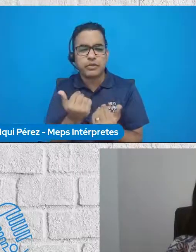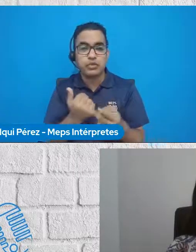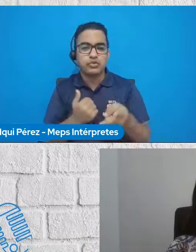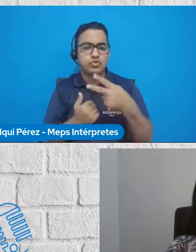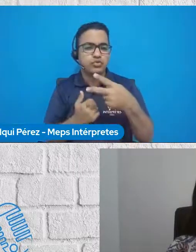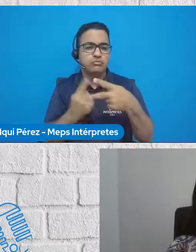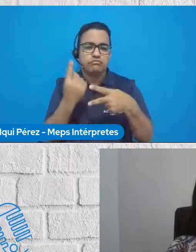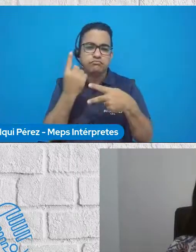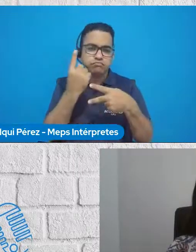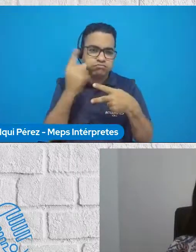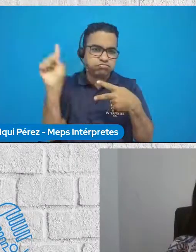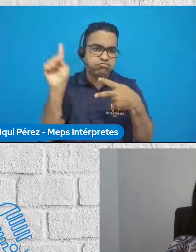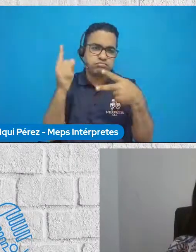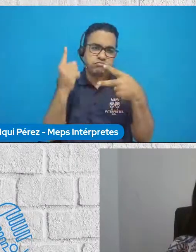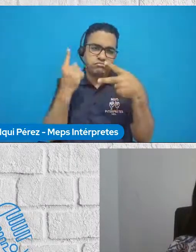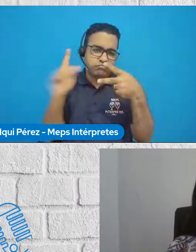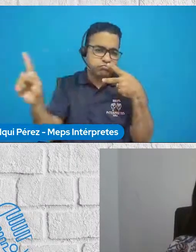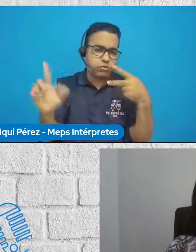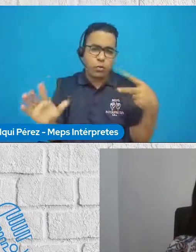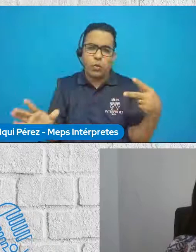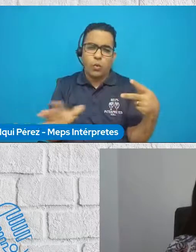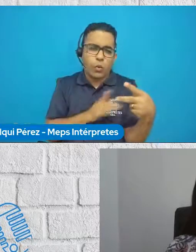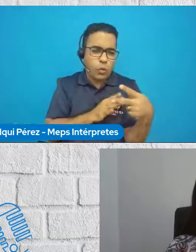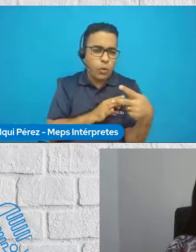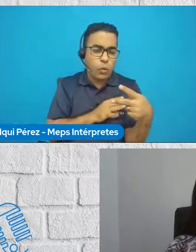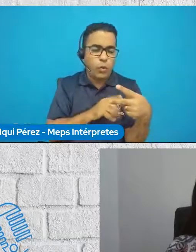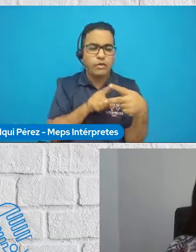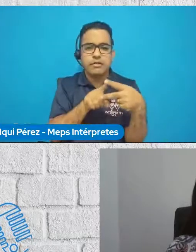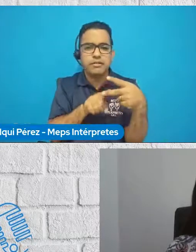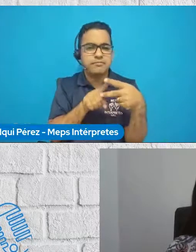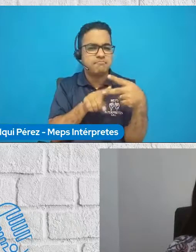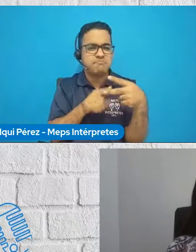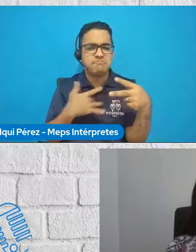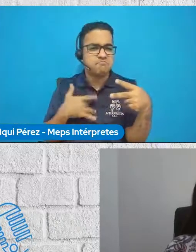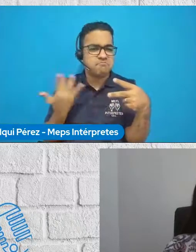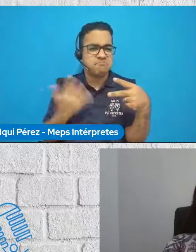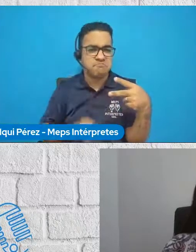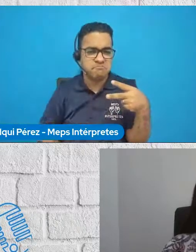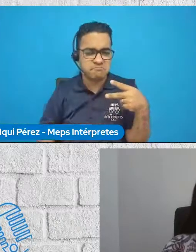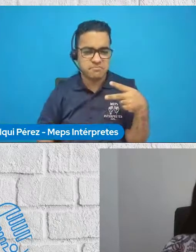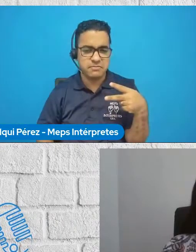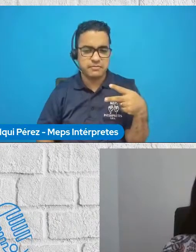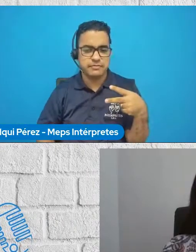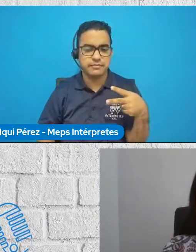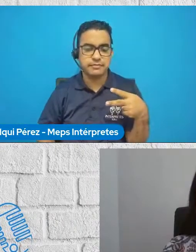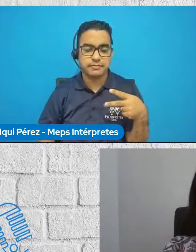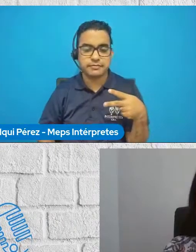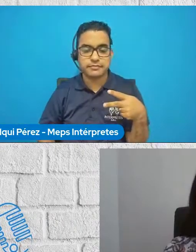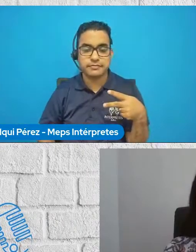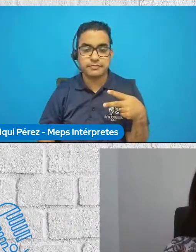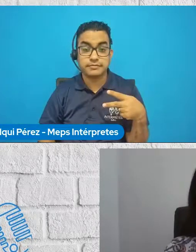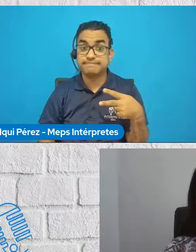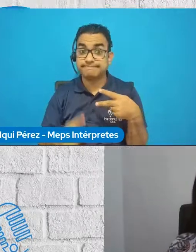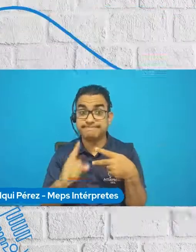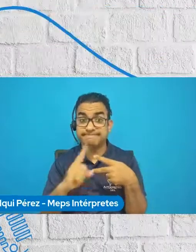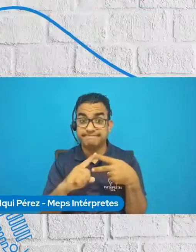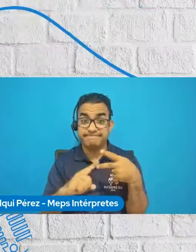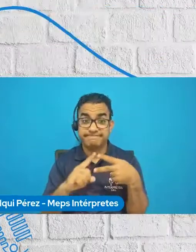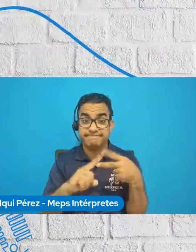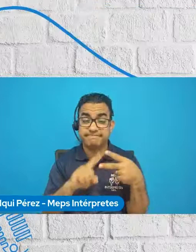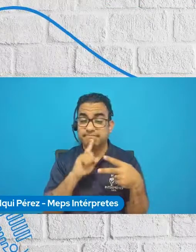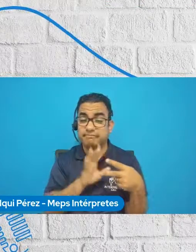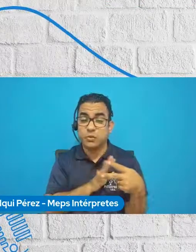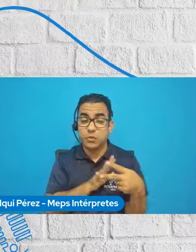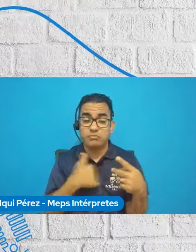de ese programa concreto de voluntarios bicentenario. Y los logros más importantes que